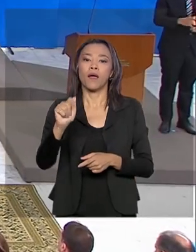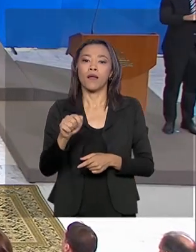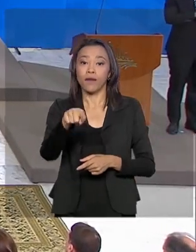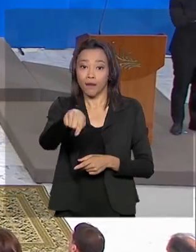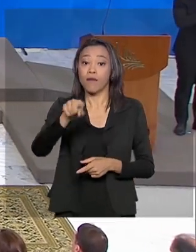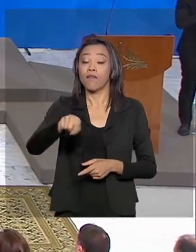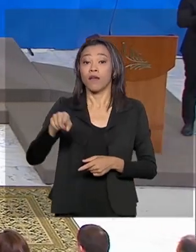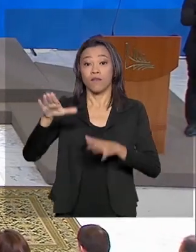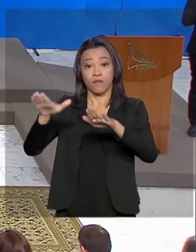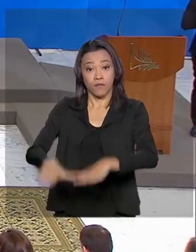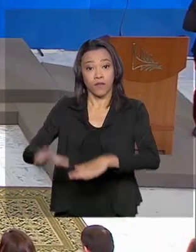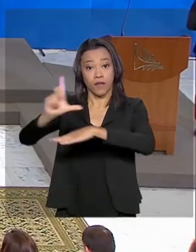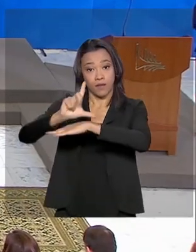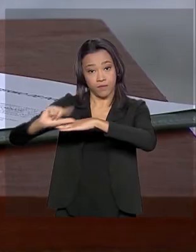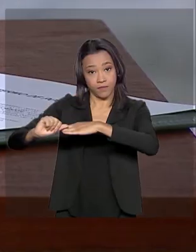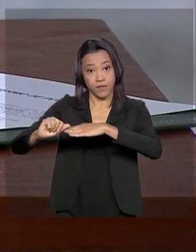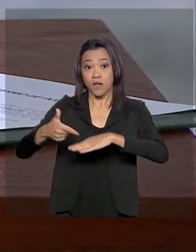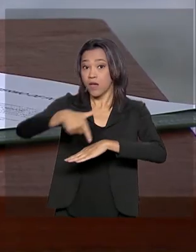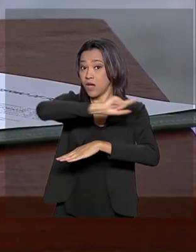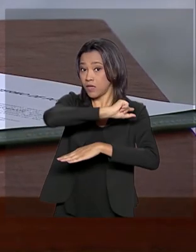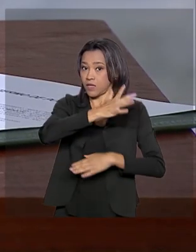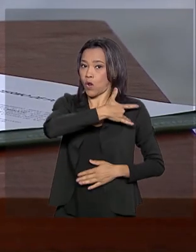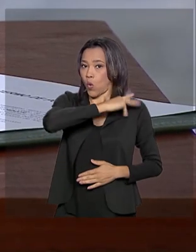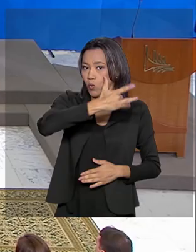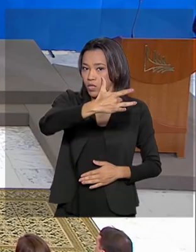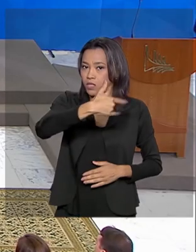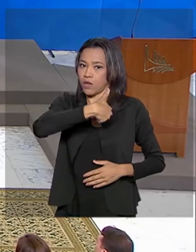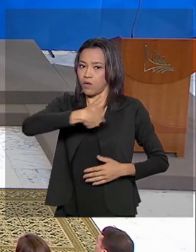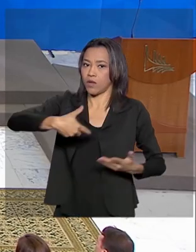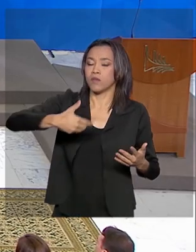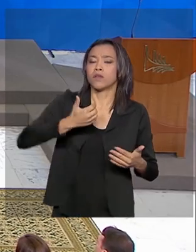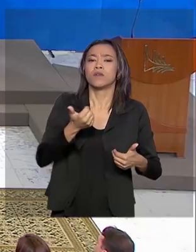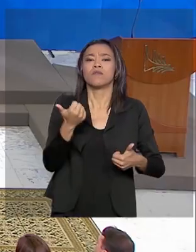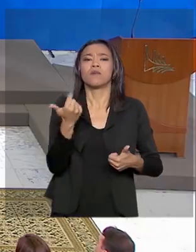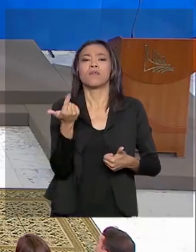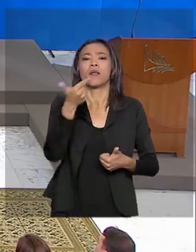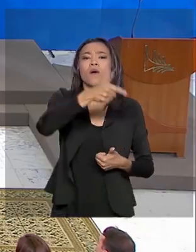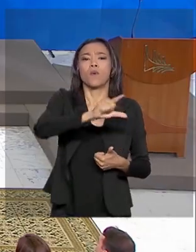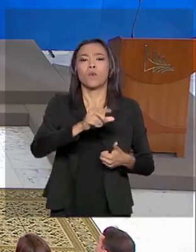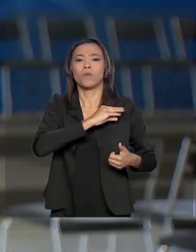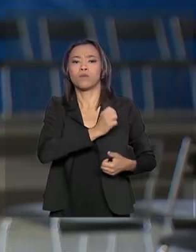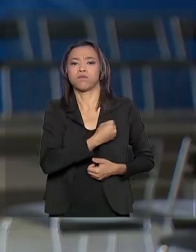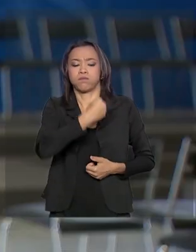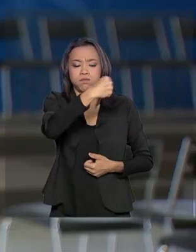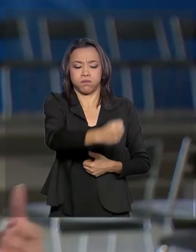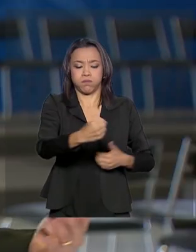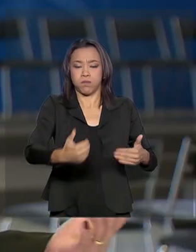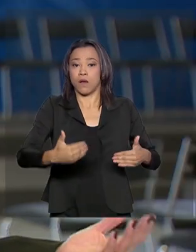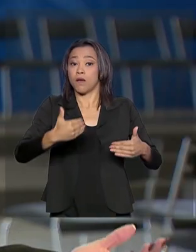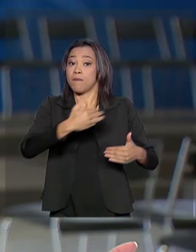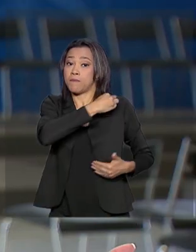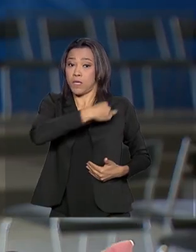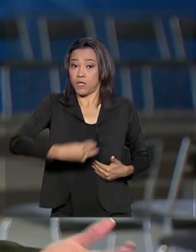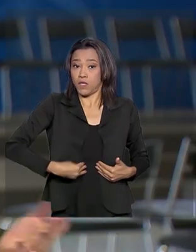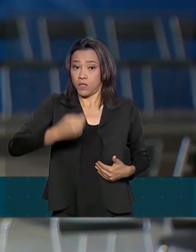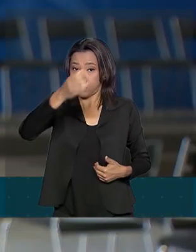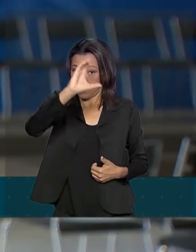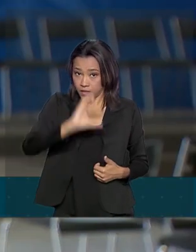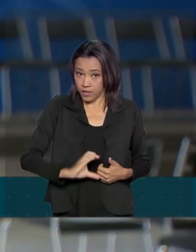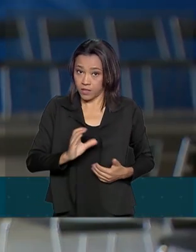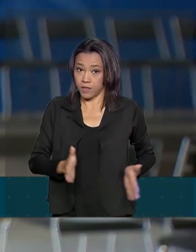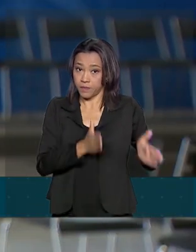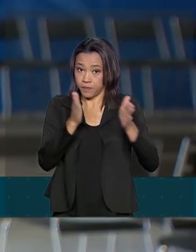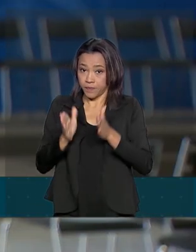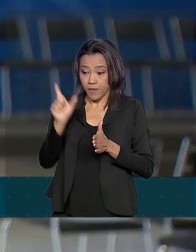Onyx Lorenzoni, que era o titular da pasta, passa a ocupar o cargo de ministro da Cidadania. O general Braga Neto, que agora